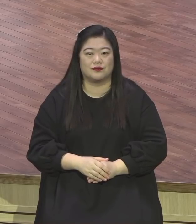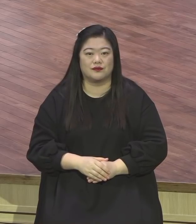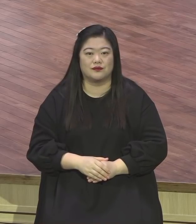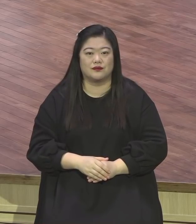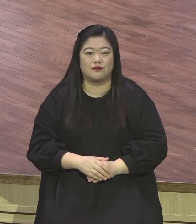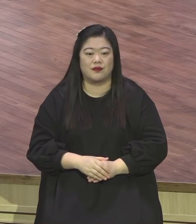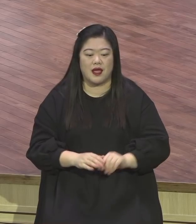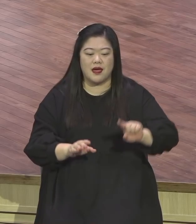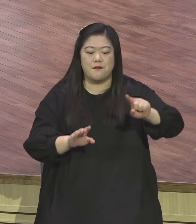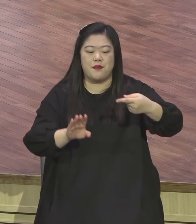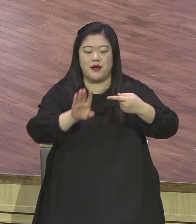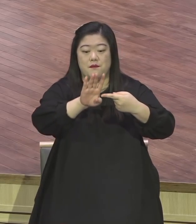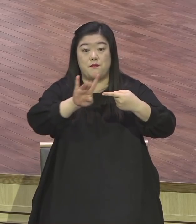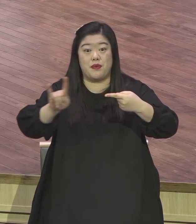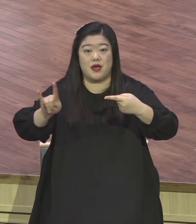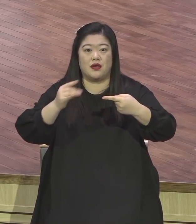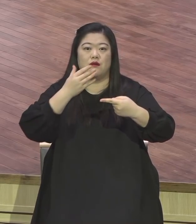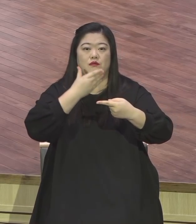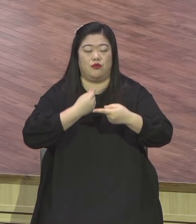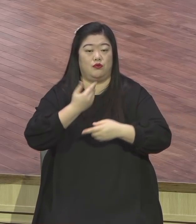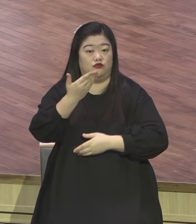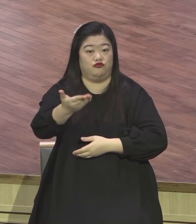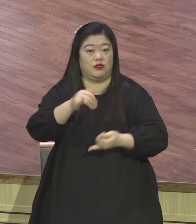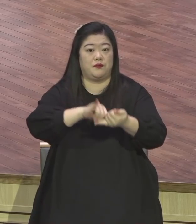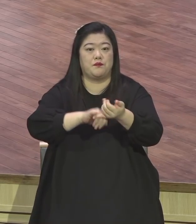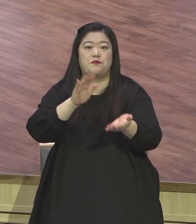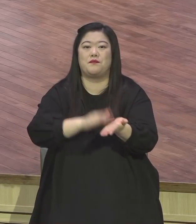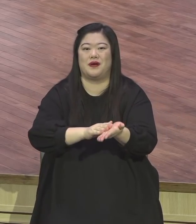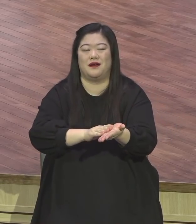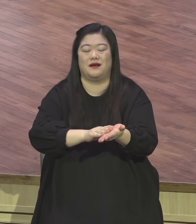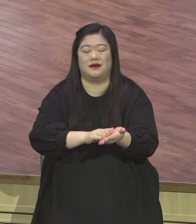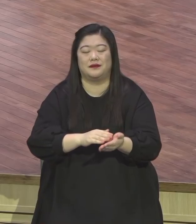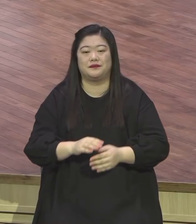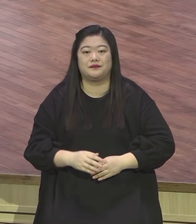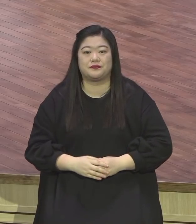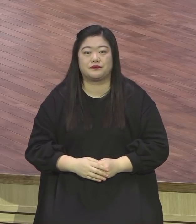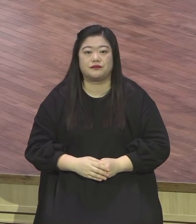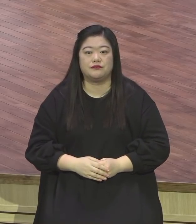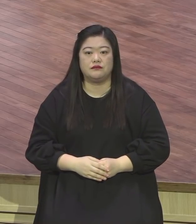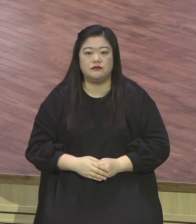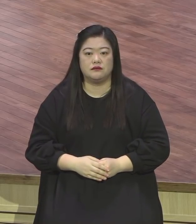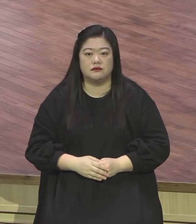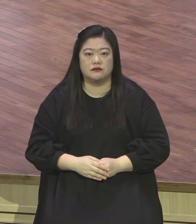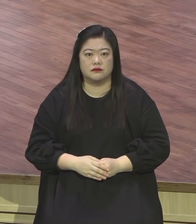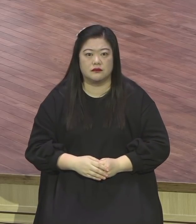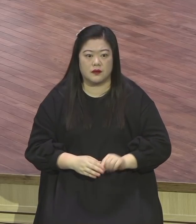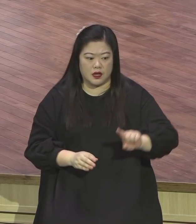백배. 백배 결실입니다. 백배. 백배가 무슨 뜻이냐 말씀드릴게요.